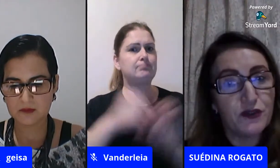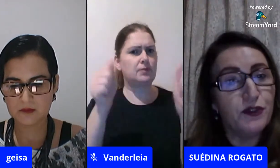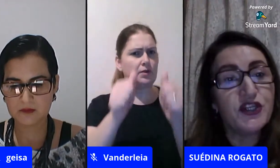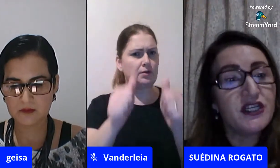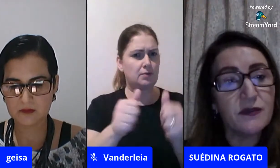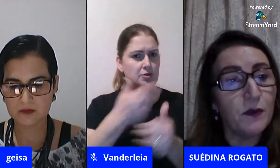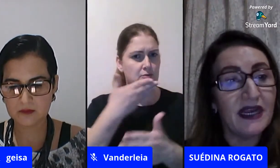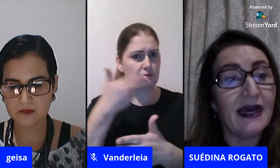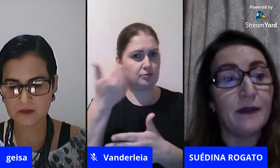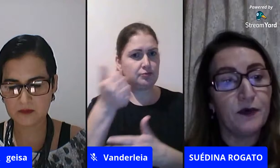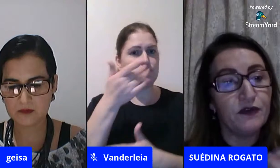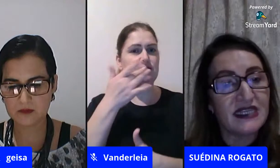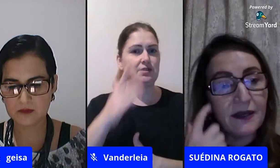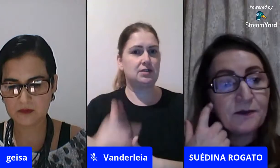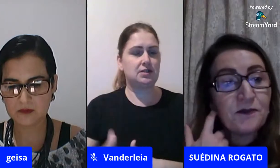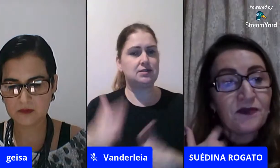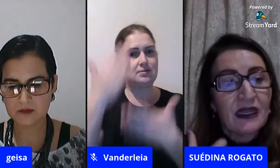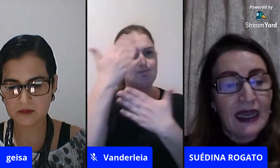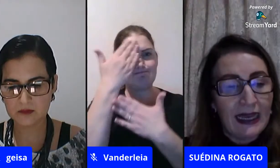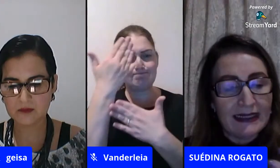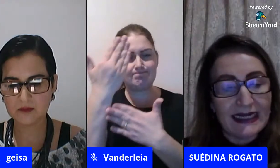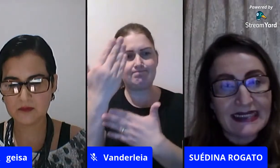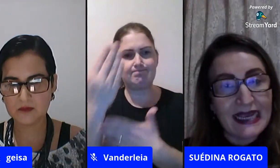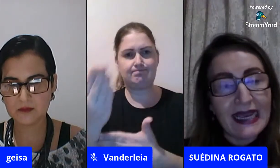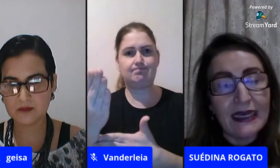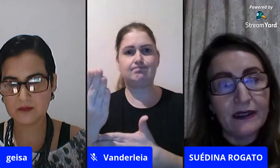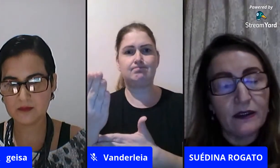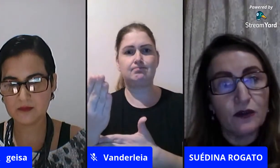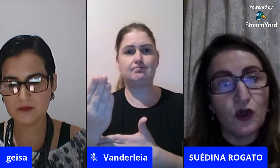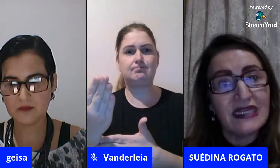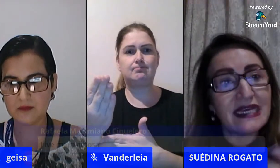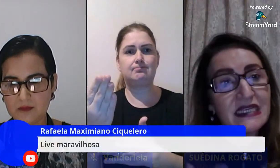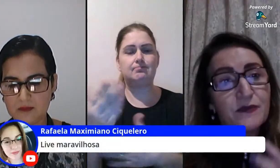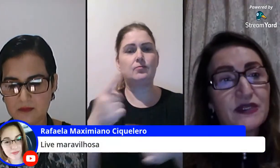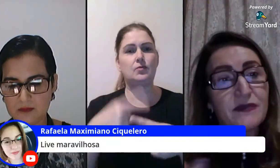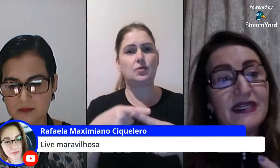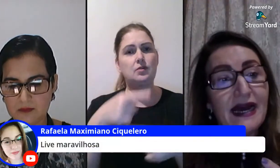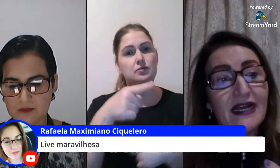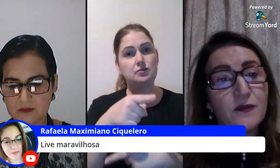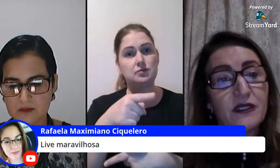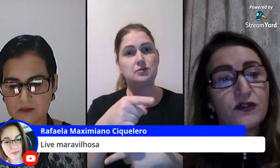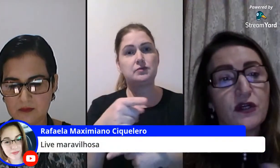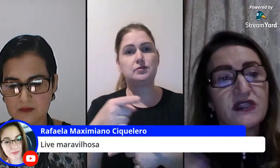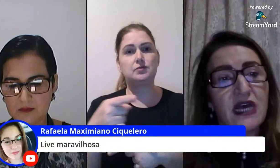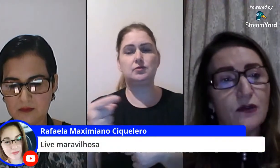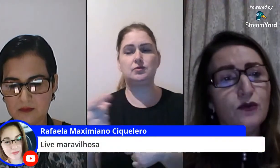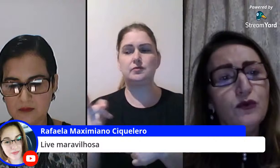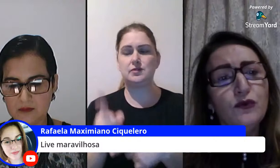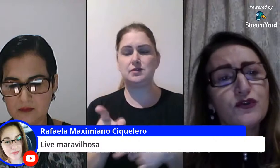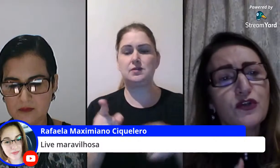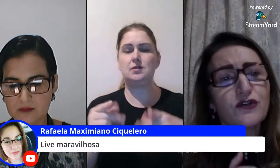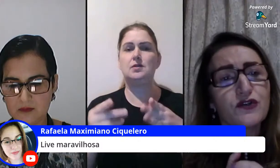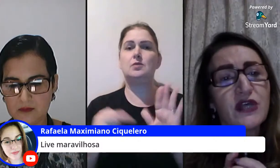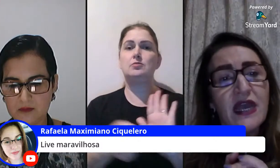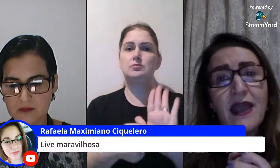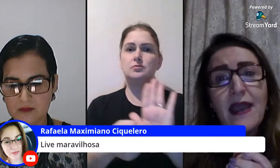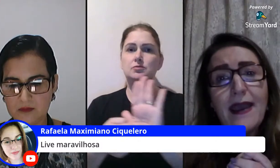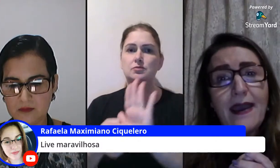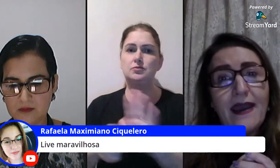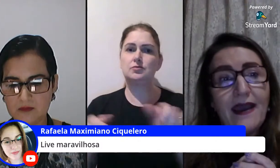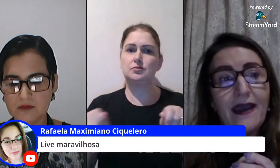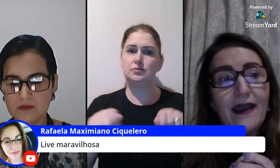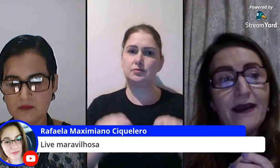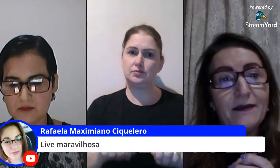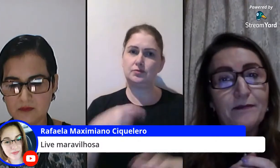importante isso muitíssimo obrigada por você trazer todas essas possibilidades para que os nossos alunos nossos